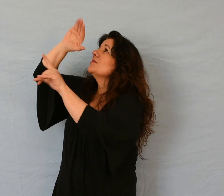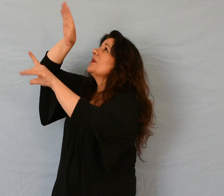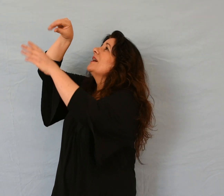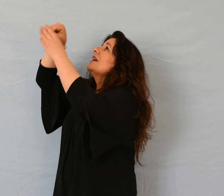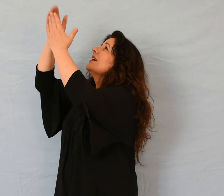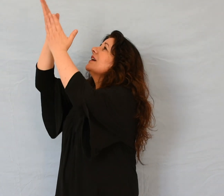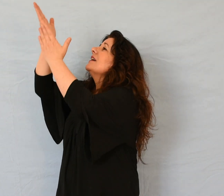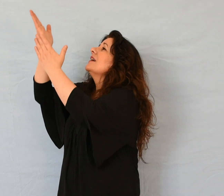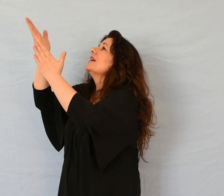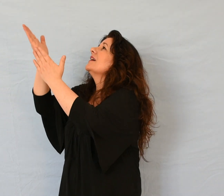en toi.